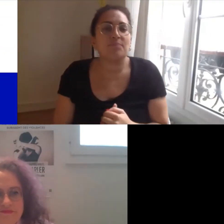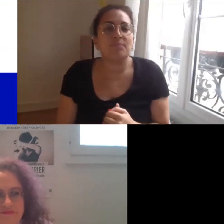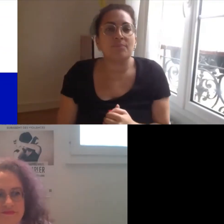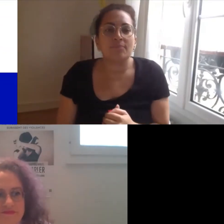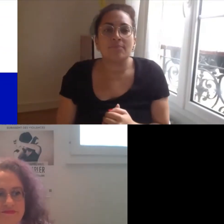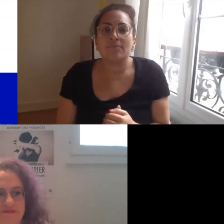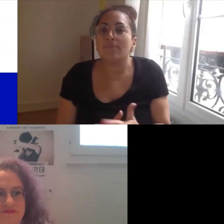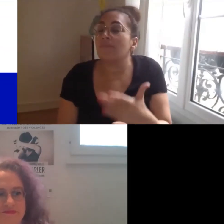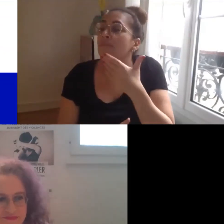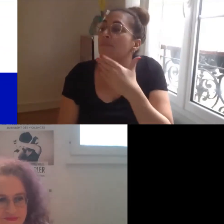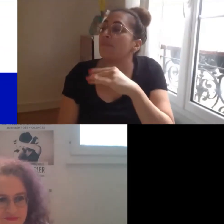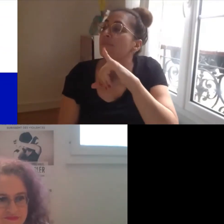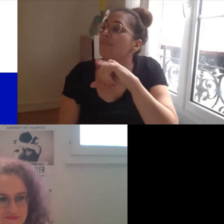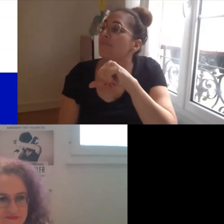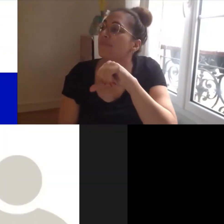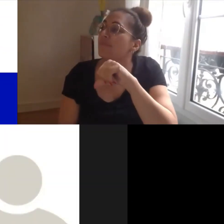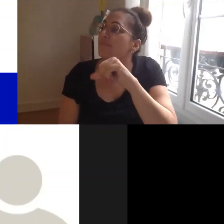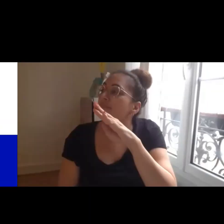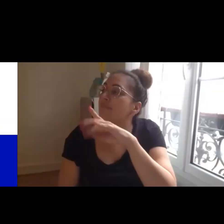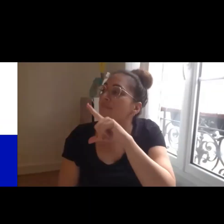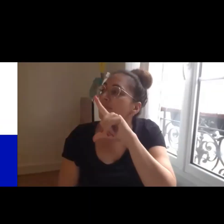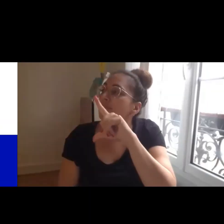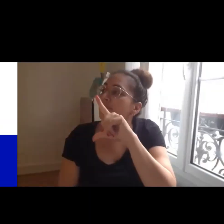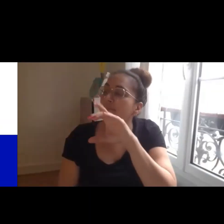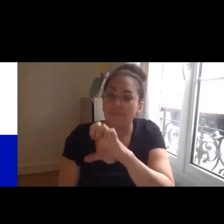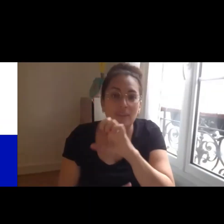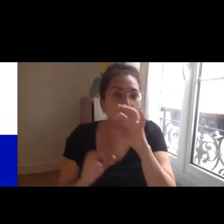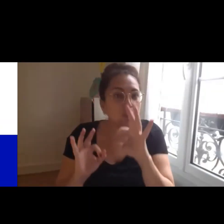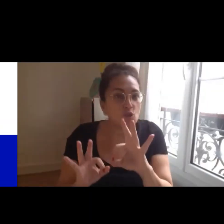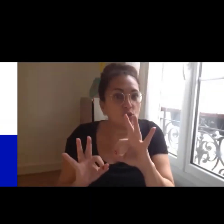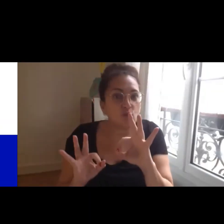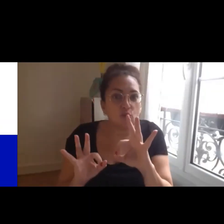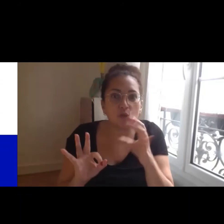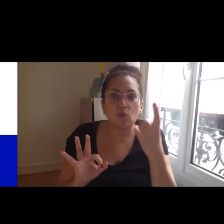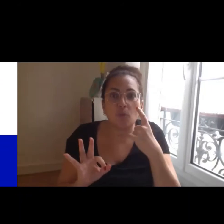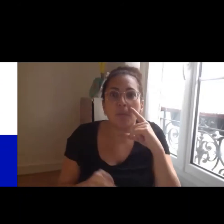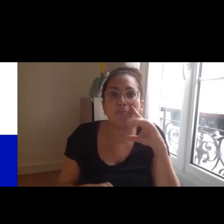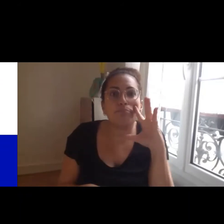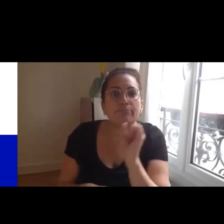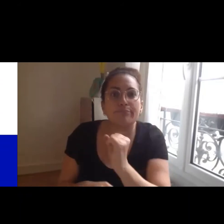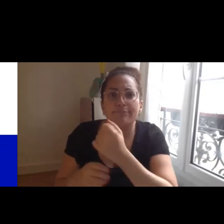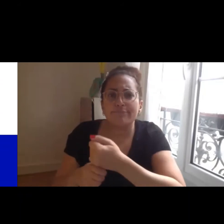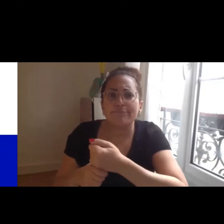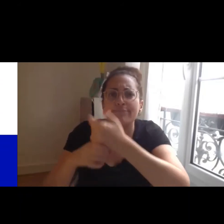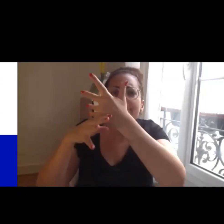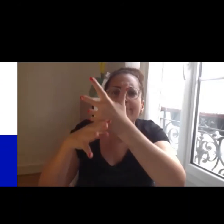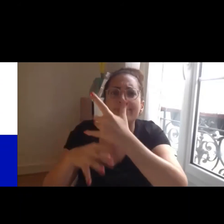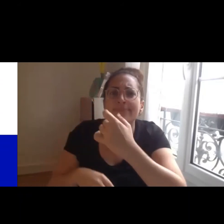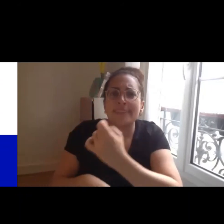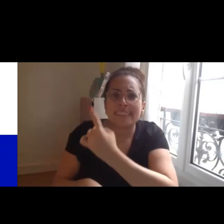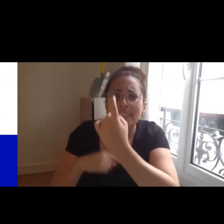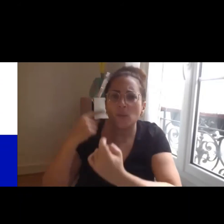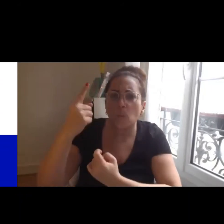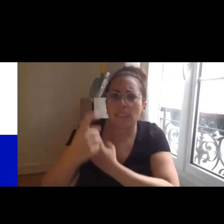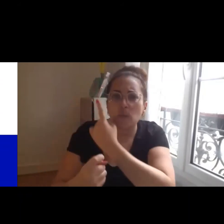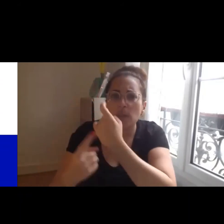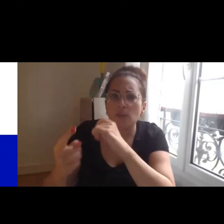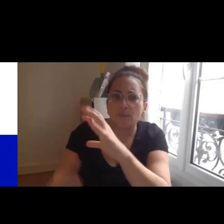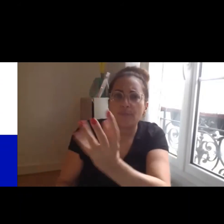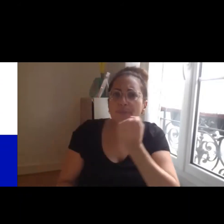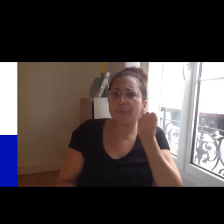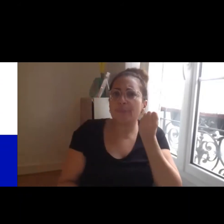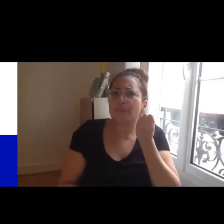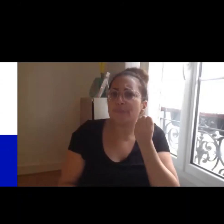Merci Isabelle nous avons des questions dans notre question-réponse qui nous sont soulevées avec une question